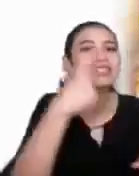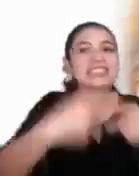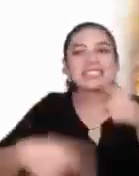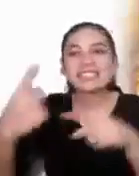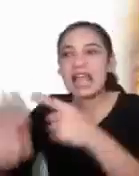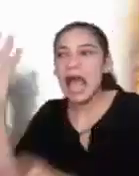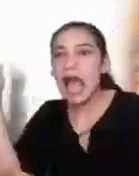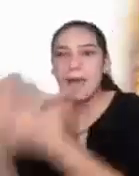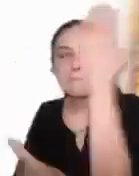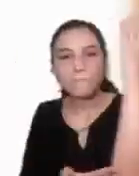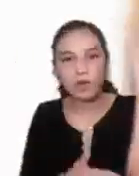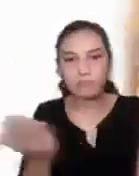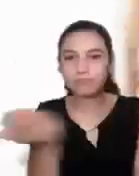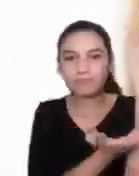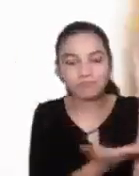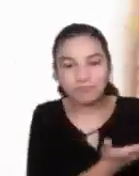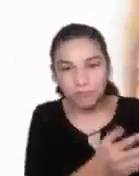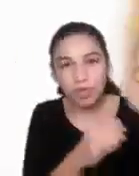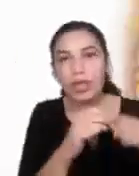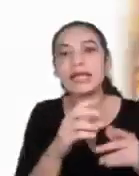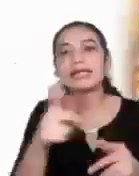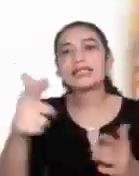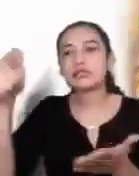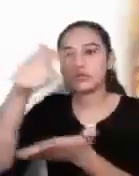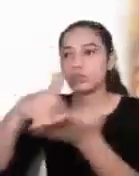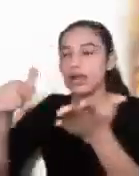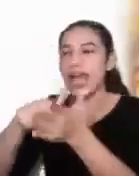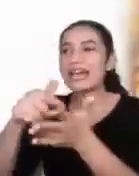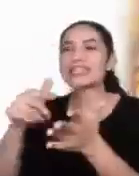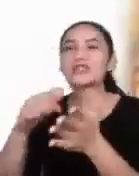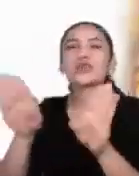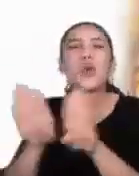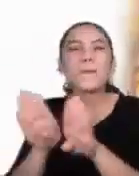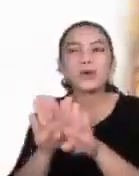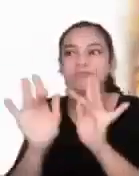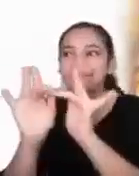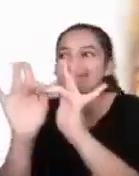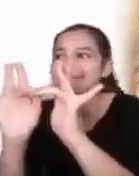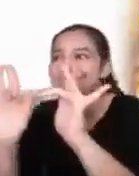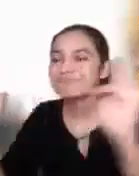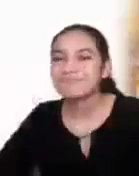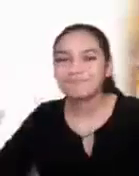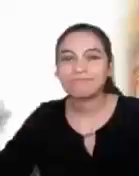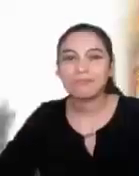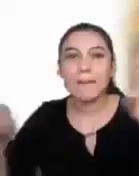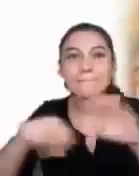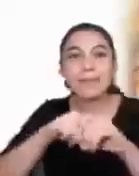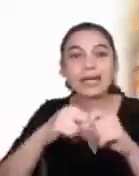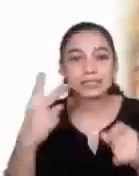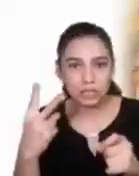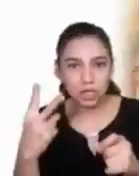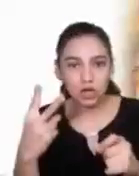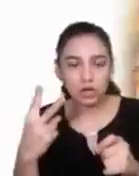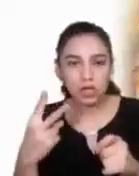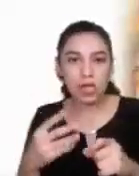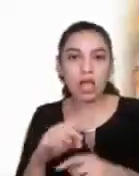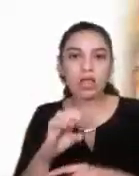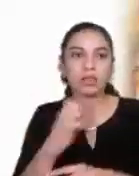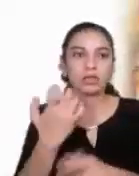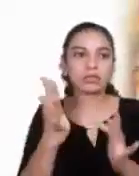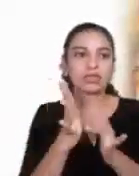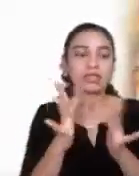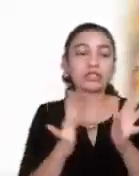zonas estériles y vacías. La afirmación de Jesús, qué difícil les va a hacer a los ricos